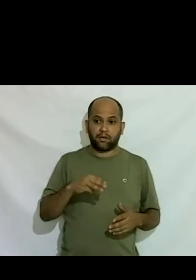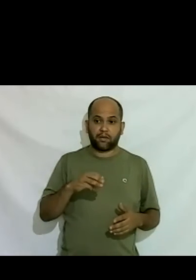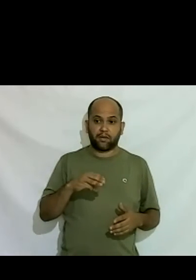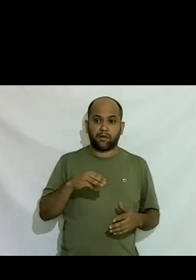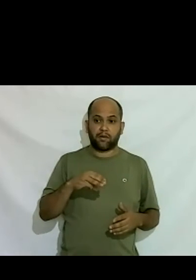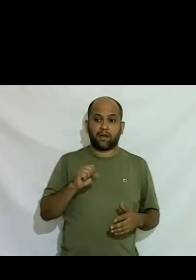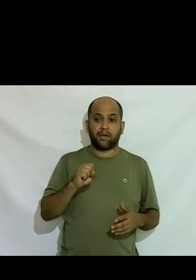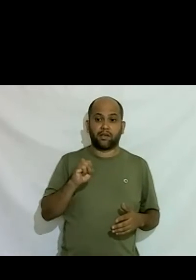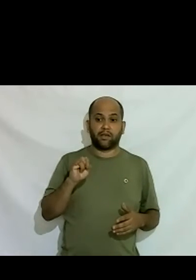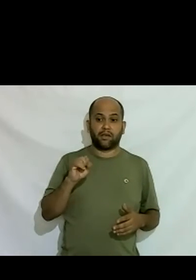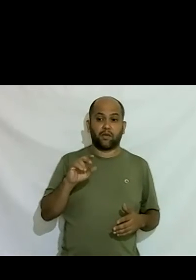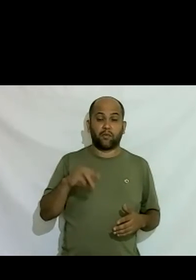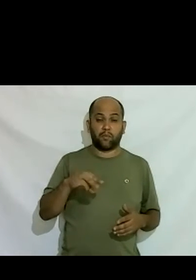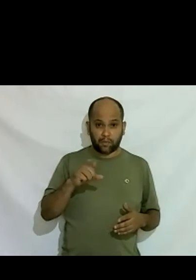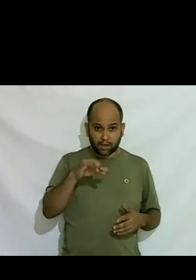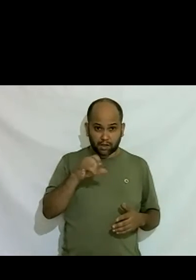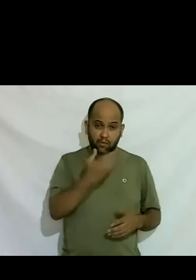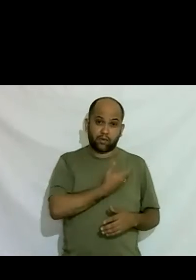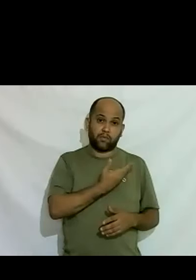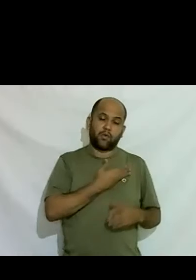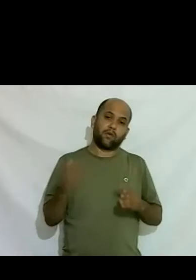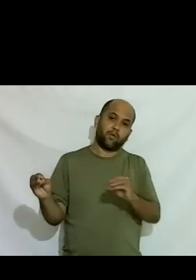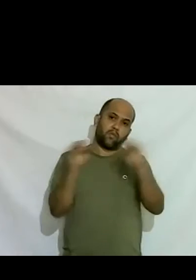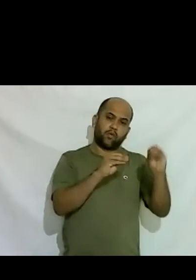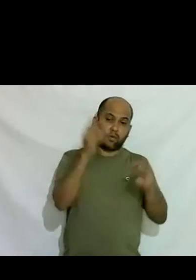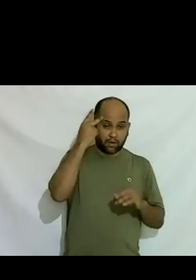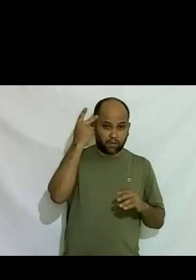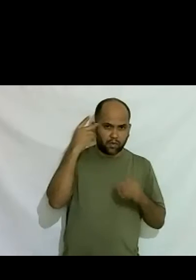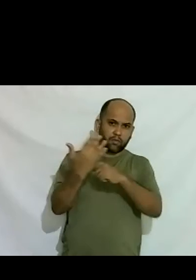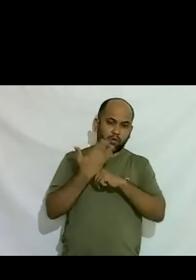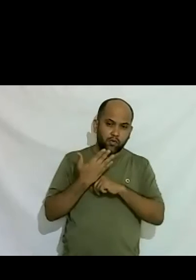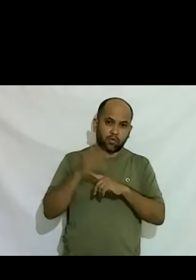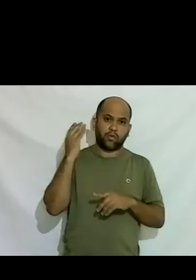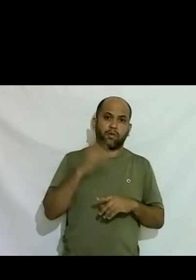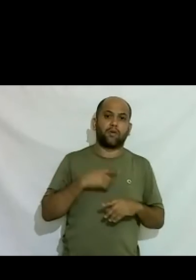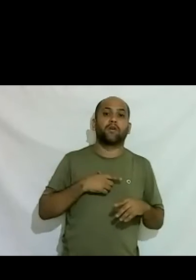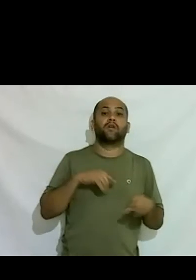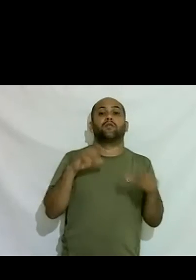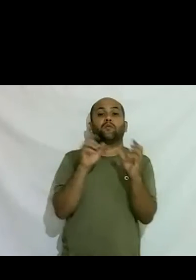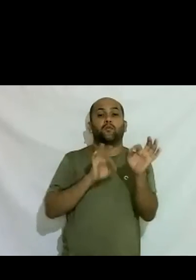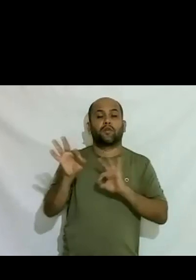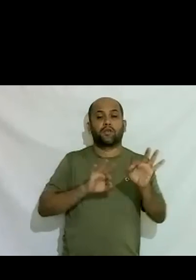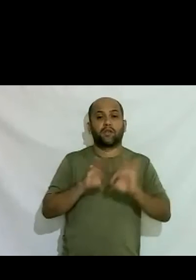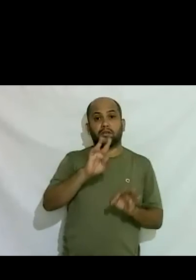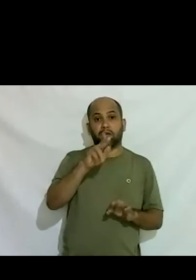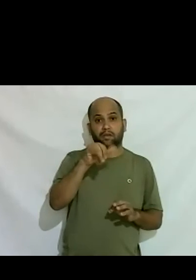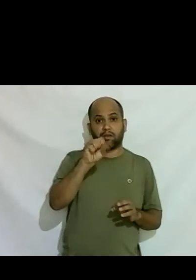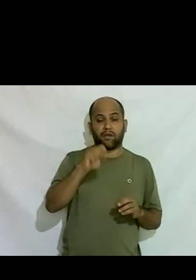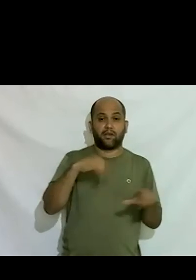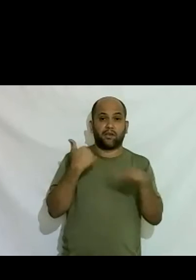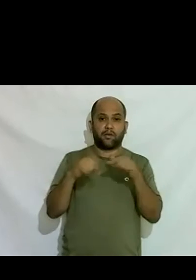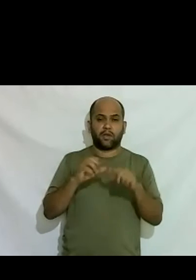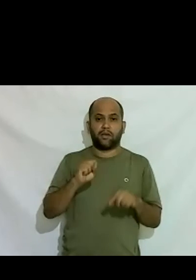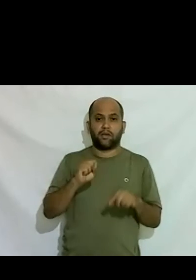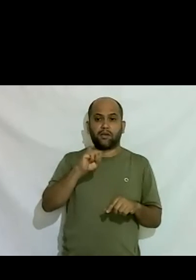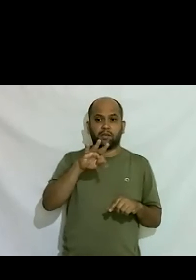veio morar em São Paulo e começou a me ajudar diretamente com o projeto Transempregos o site tinha sido derrubado